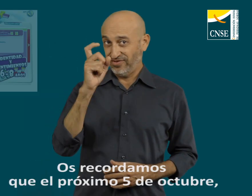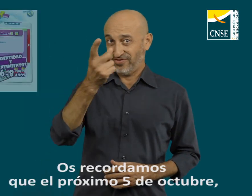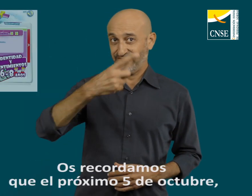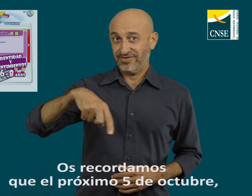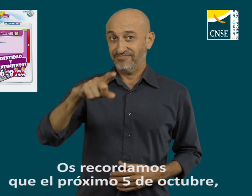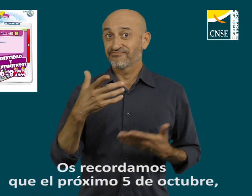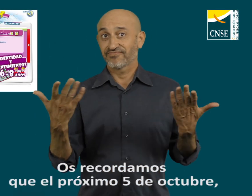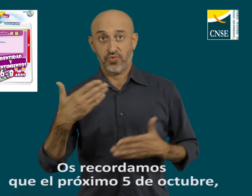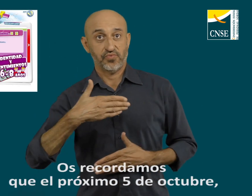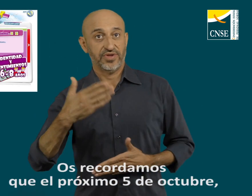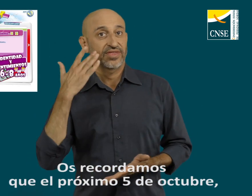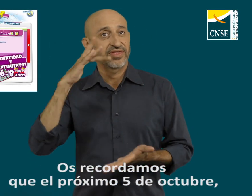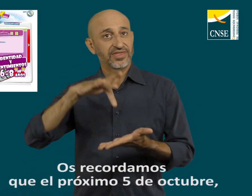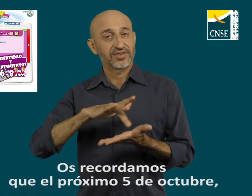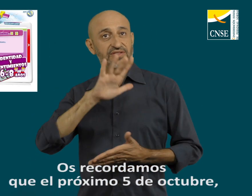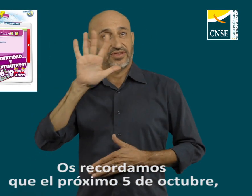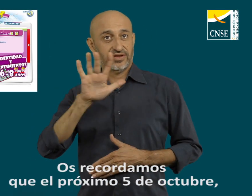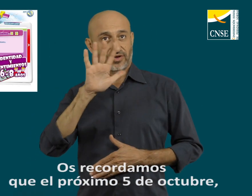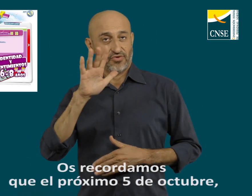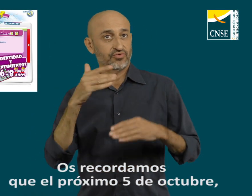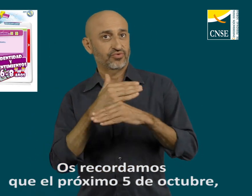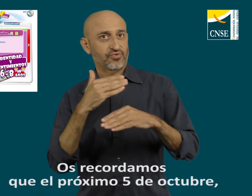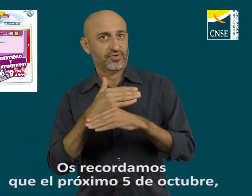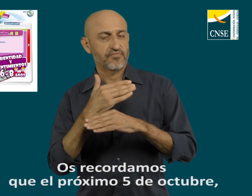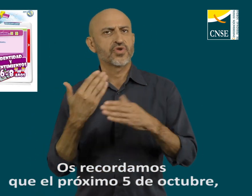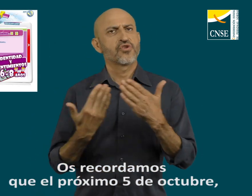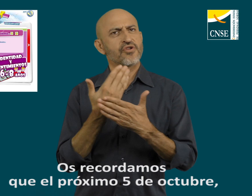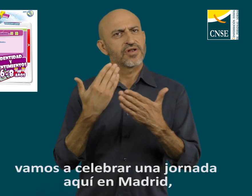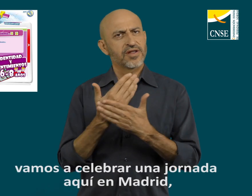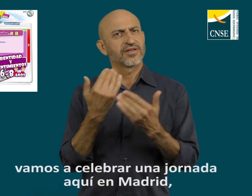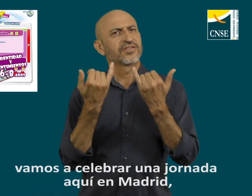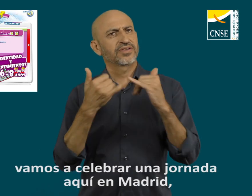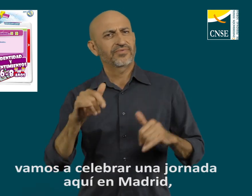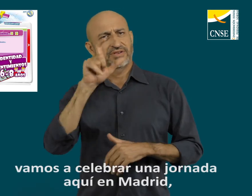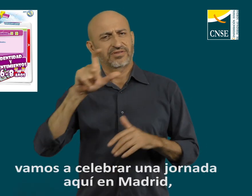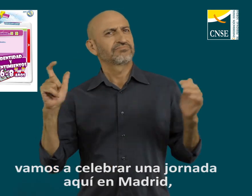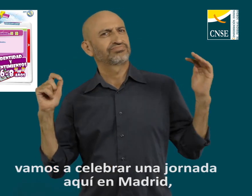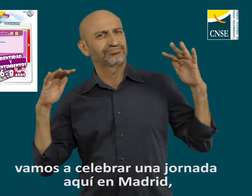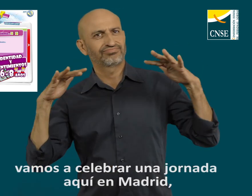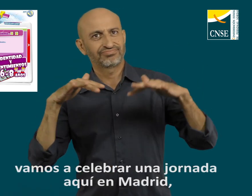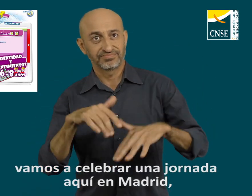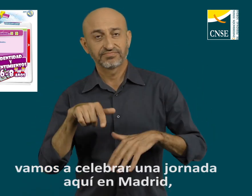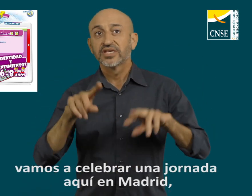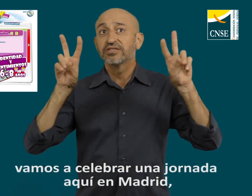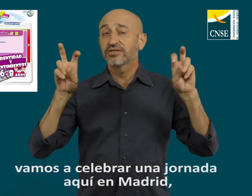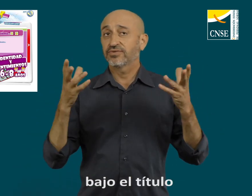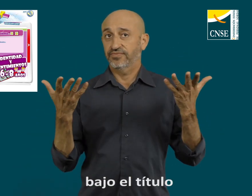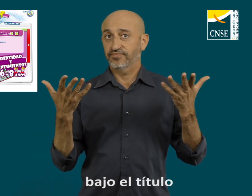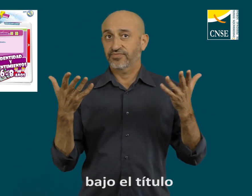Os recordamos que el próximo 5 de octubre vamos a celebrar una jornada aquí en Madrid, bajo el